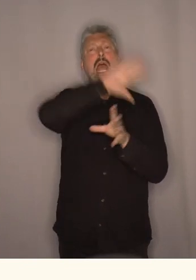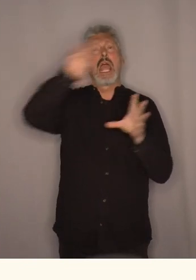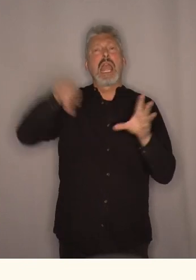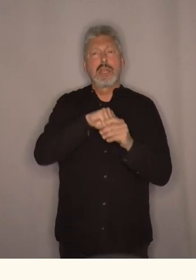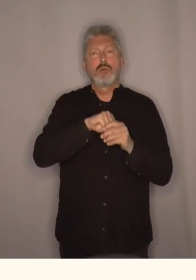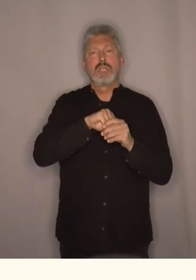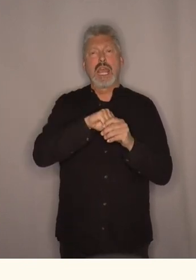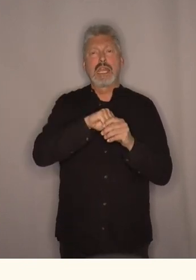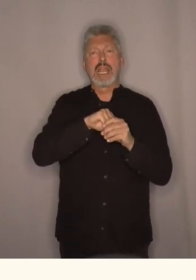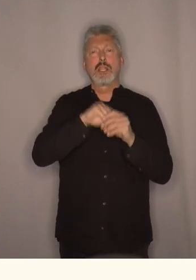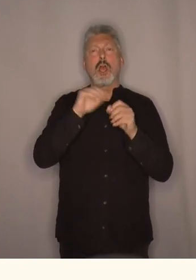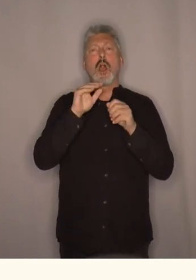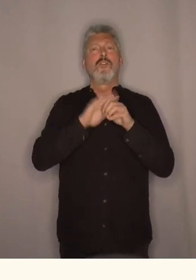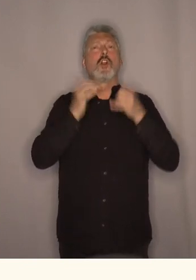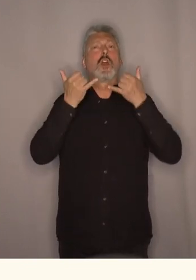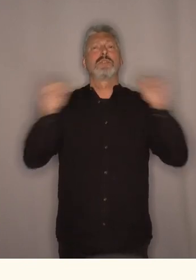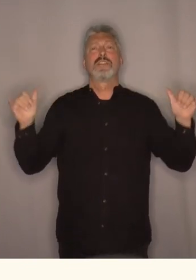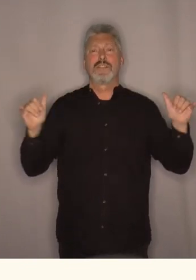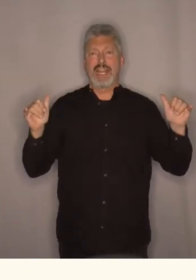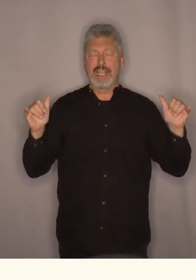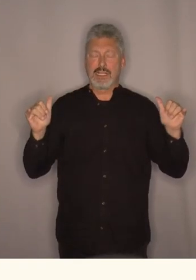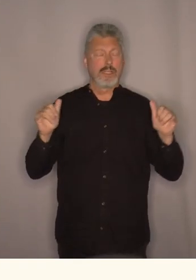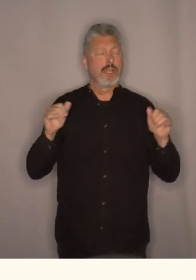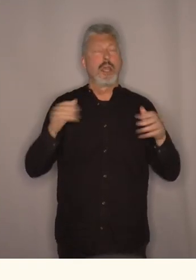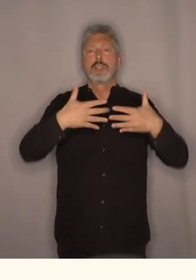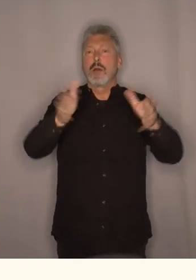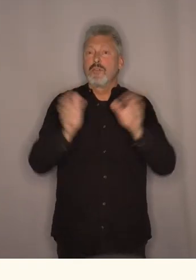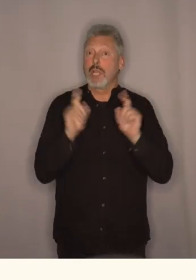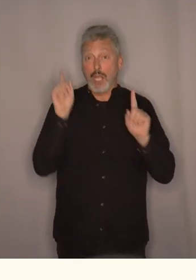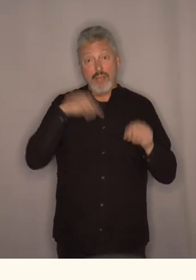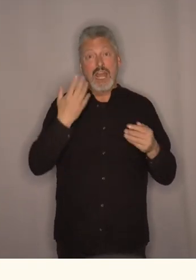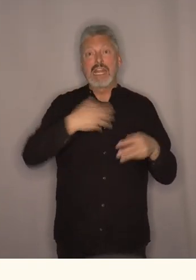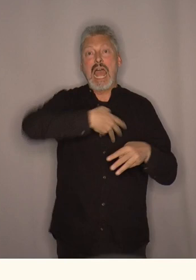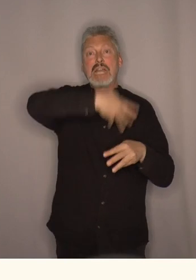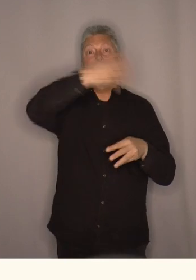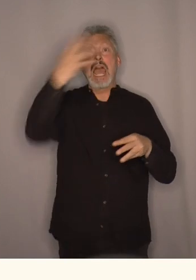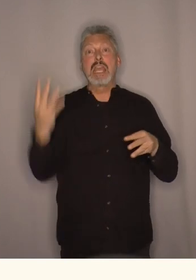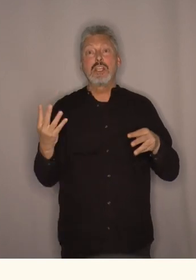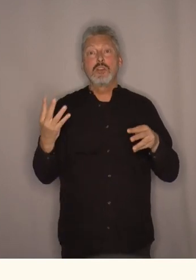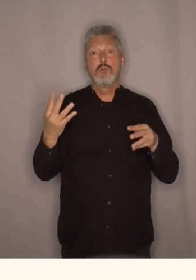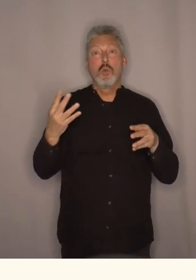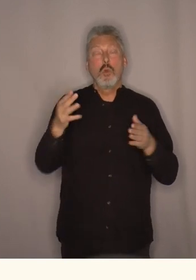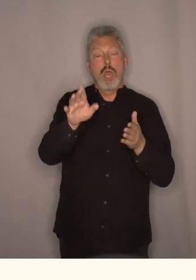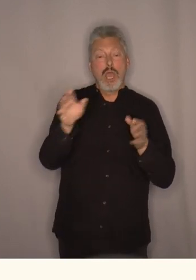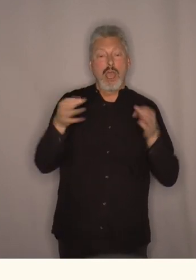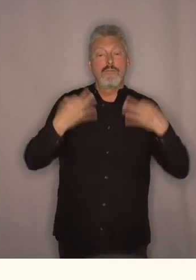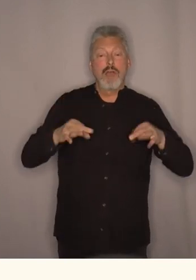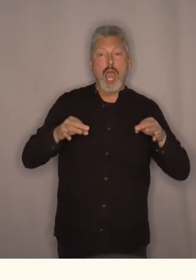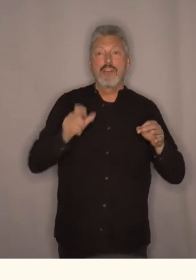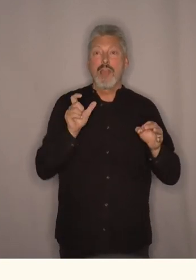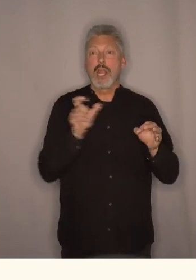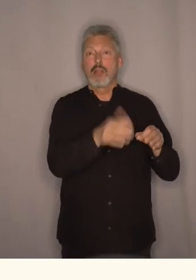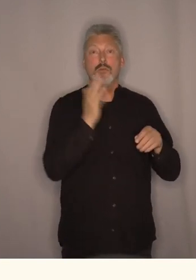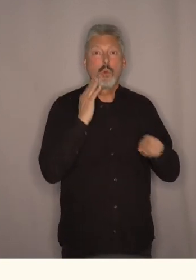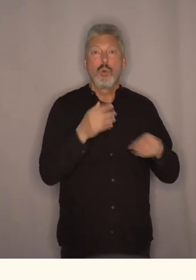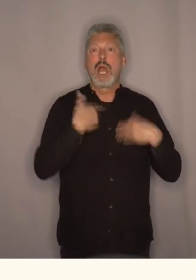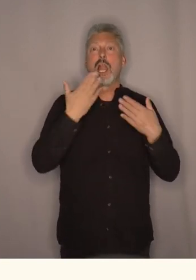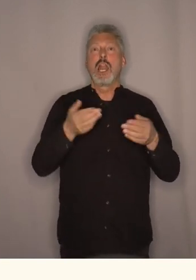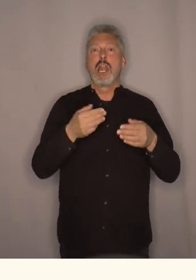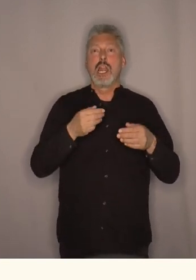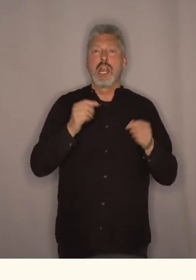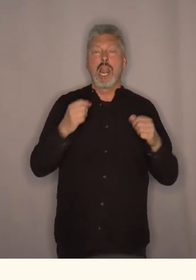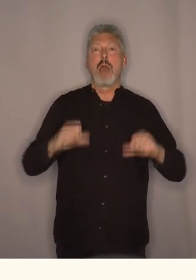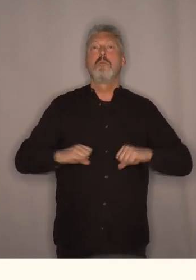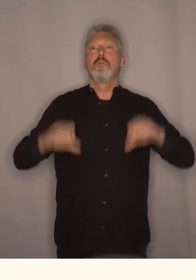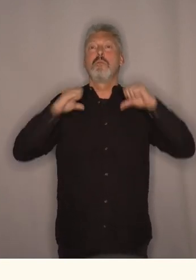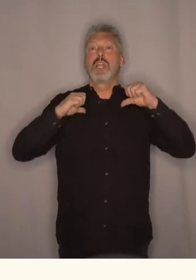samfunn. Og det kan være å regnbuefarge gaten der du bor, eller å la Pride-flagget veie fra rådhuset. Eller